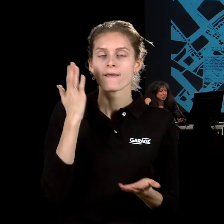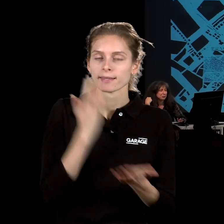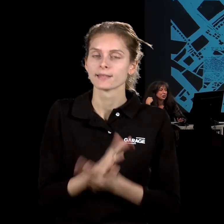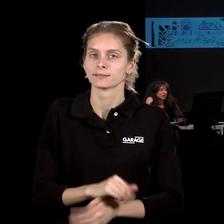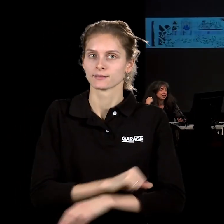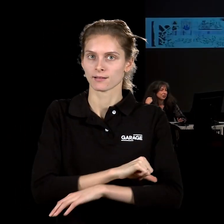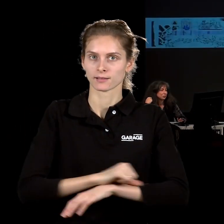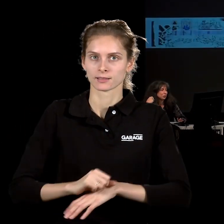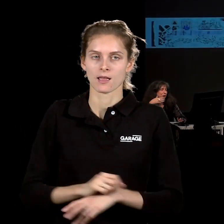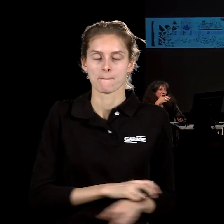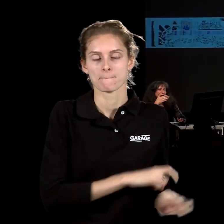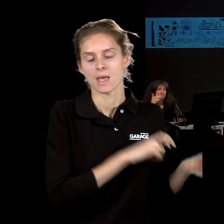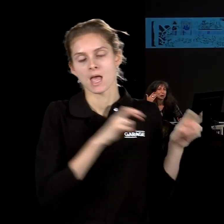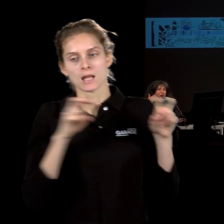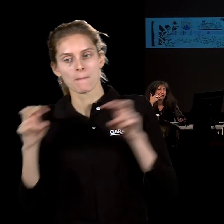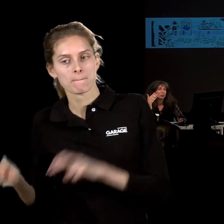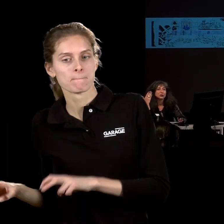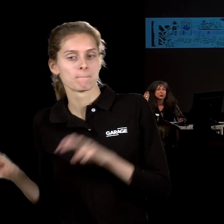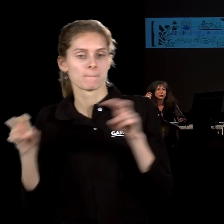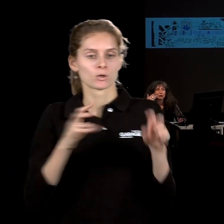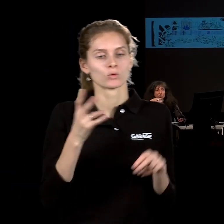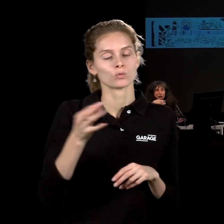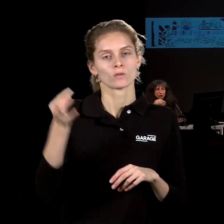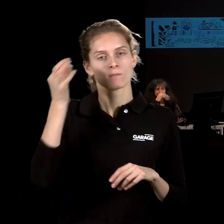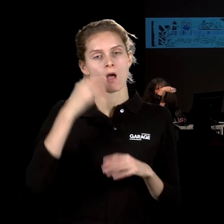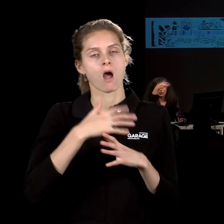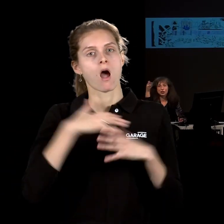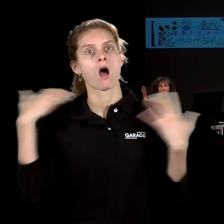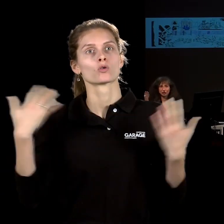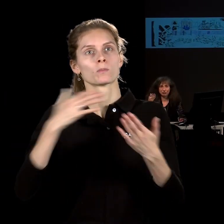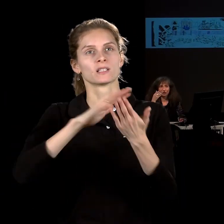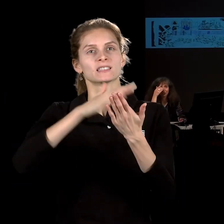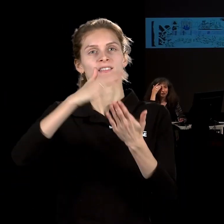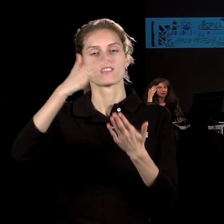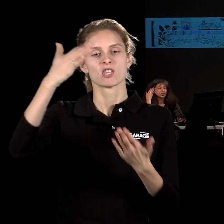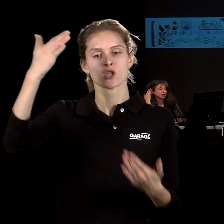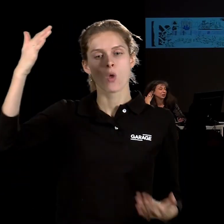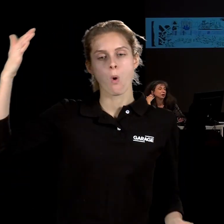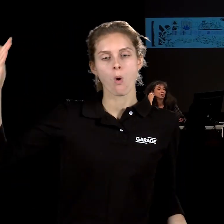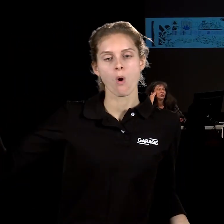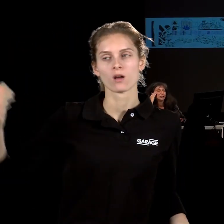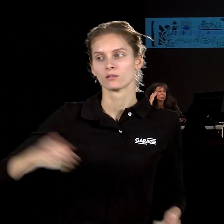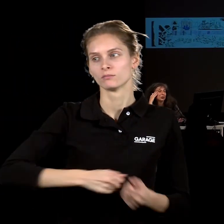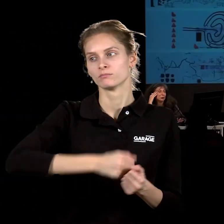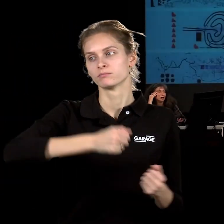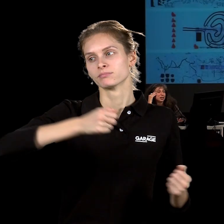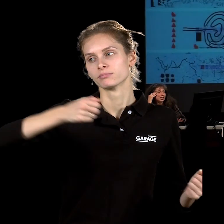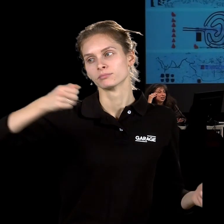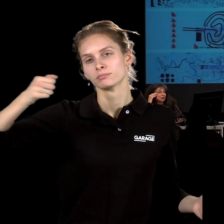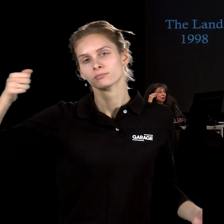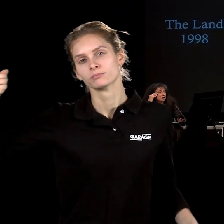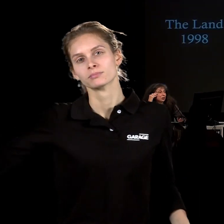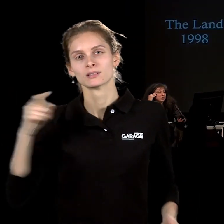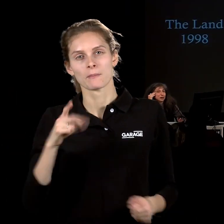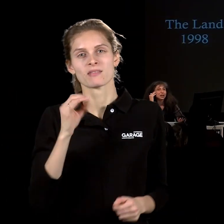перемещении их надо помнить. Вот такой замечательный огромный свиток, который занимает всю галерею, самом деле, растянутый по стенам с историей